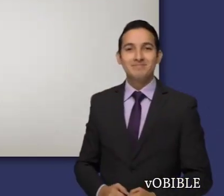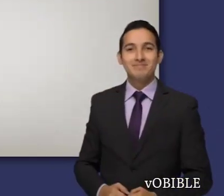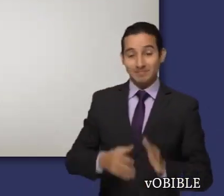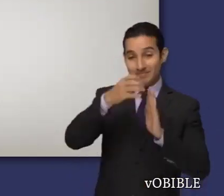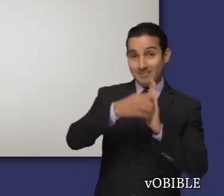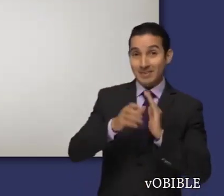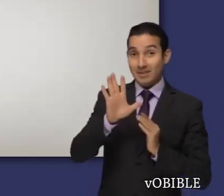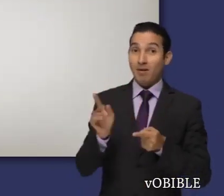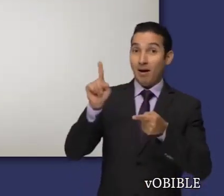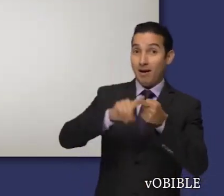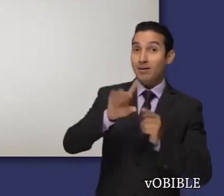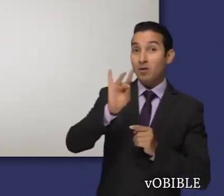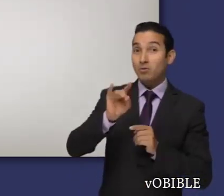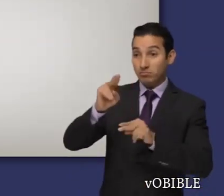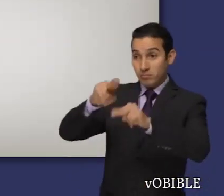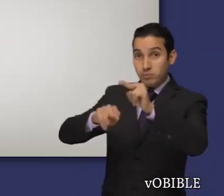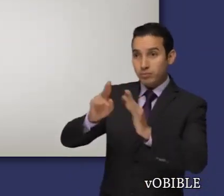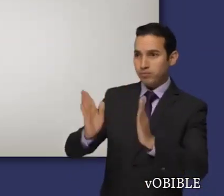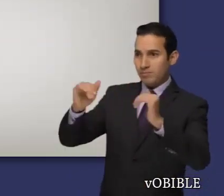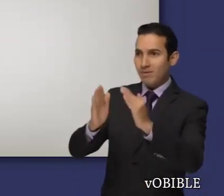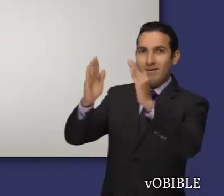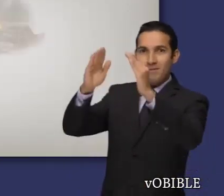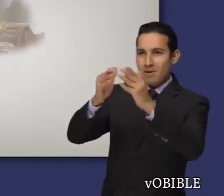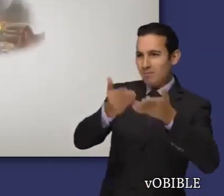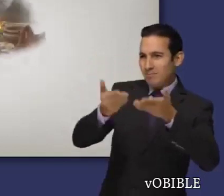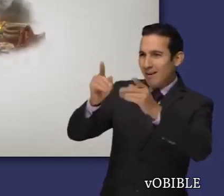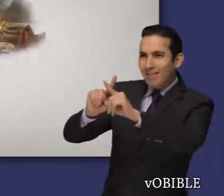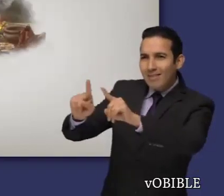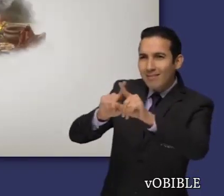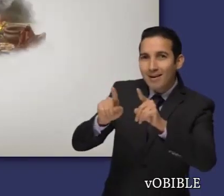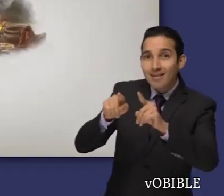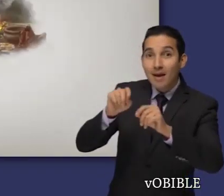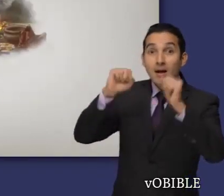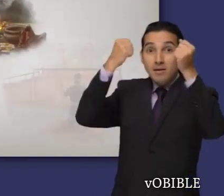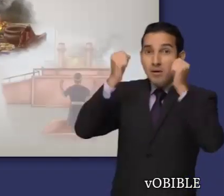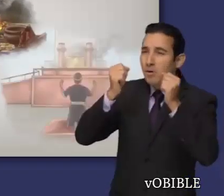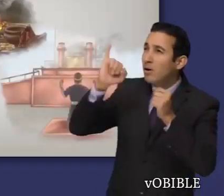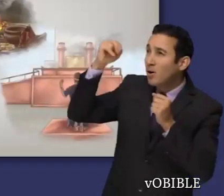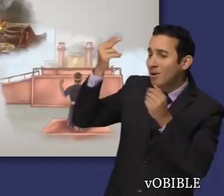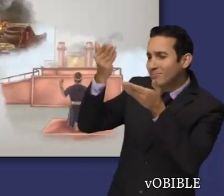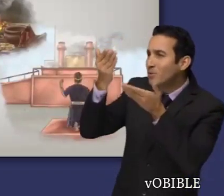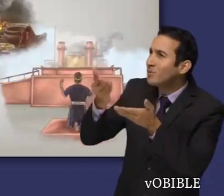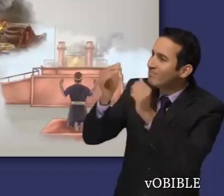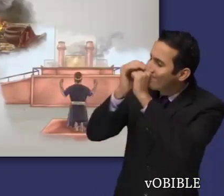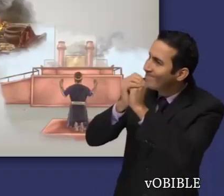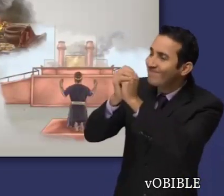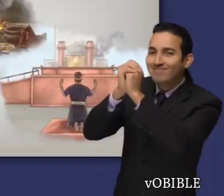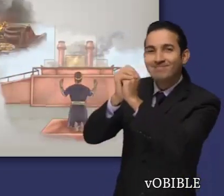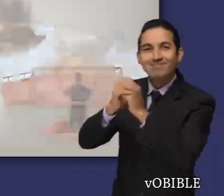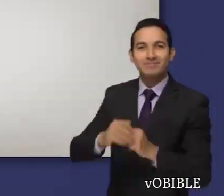En los capítulos 5 al 8, se construye el templo, se fabrican sus utensilios, y Salomón hace una oración para